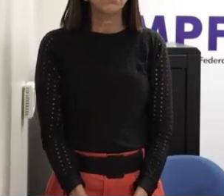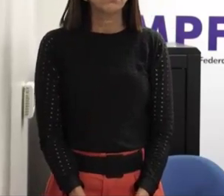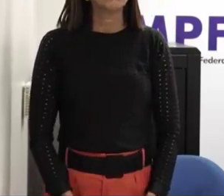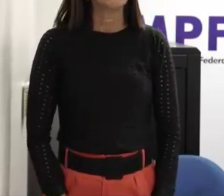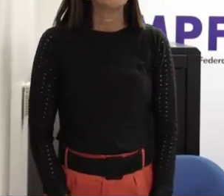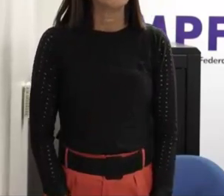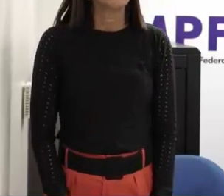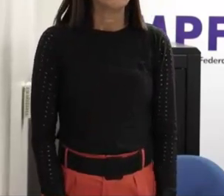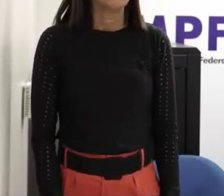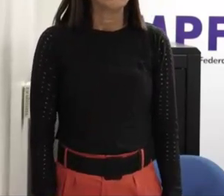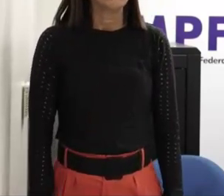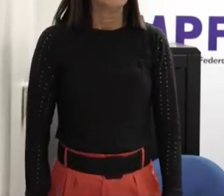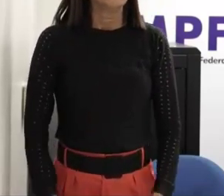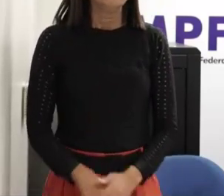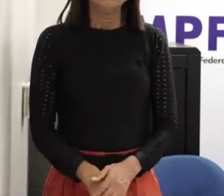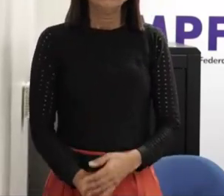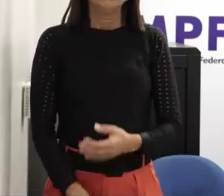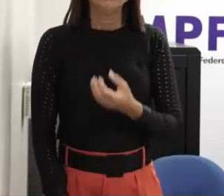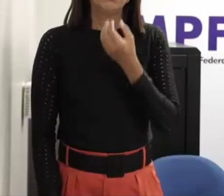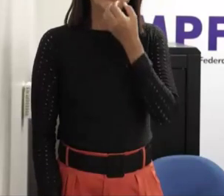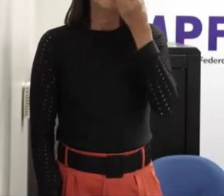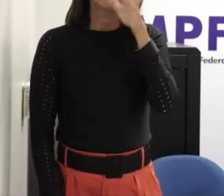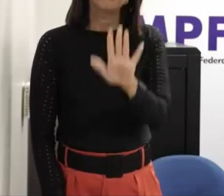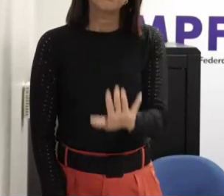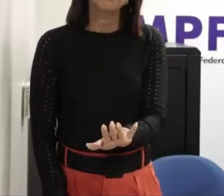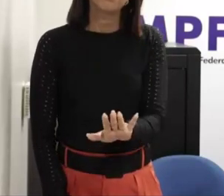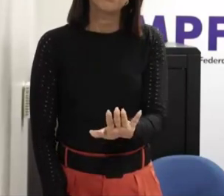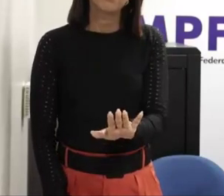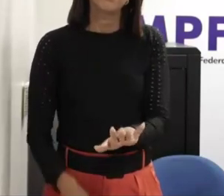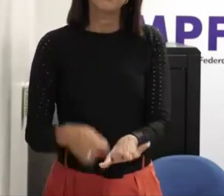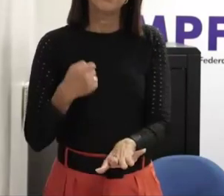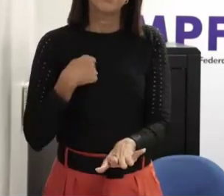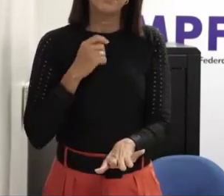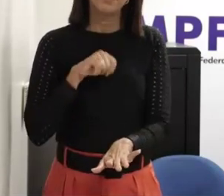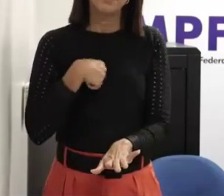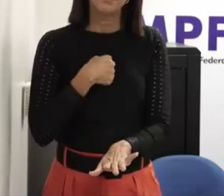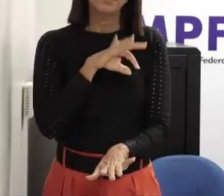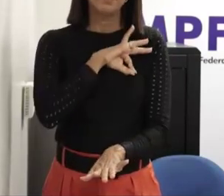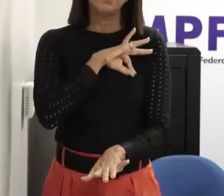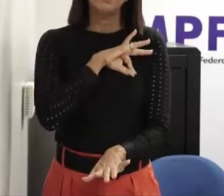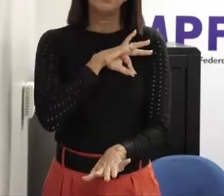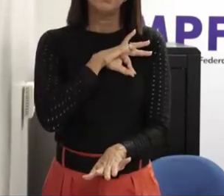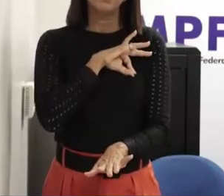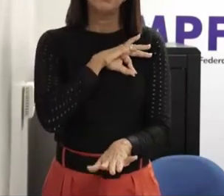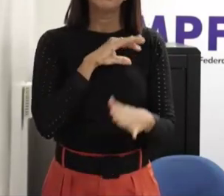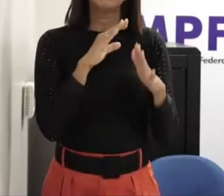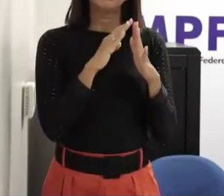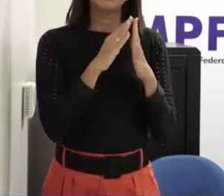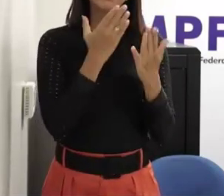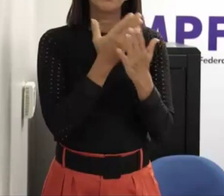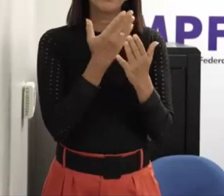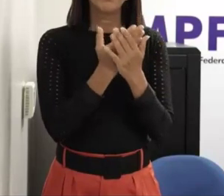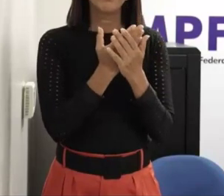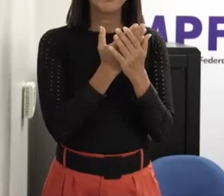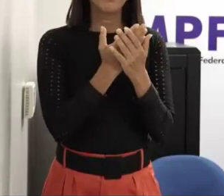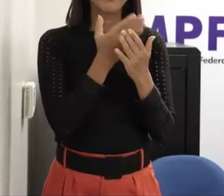boa tarde sou do policiamento comunitário escolar eu também tenho formação